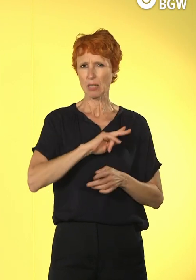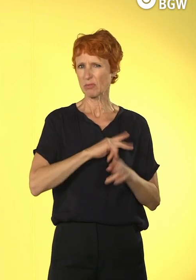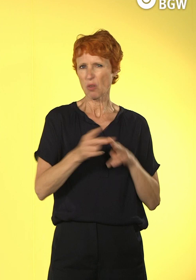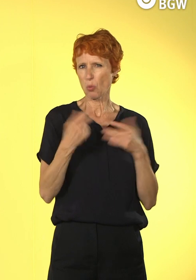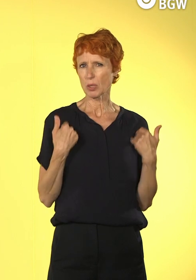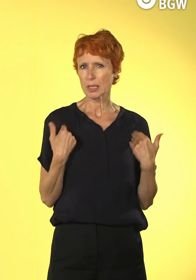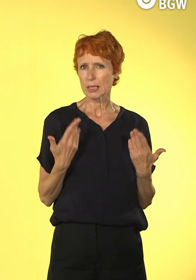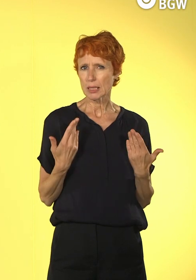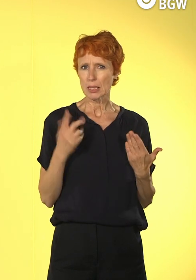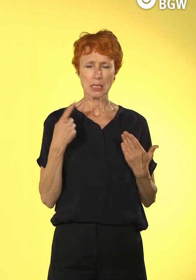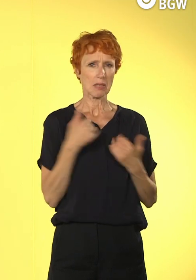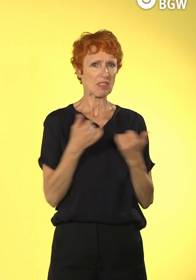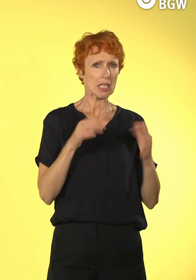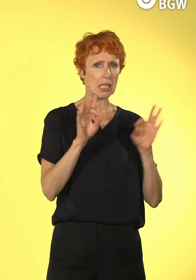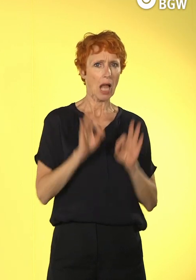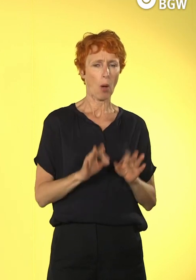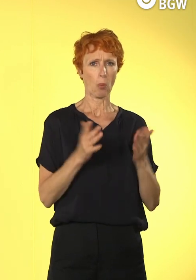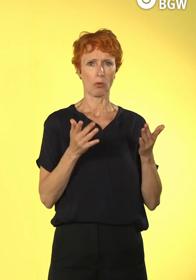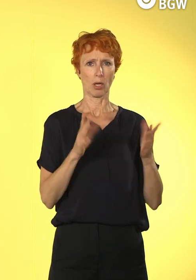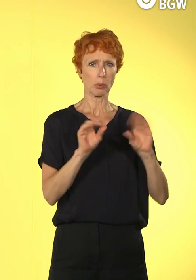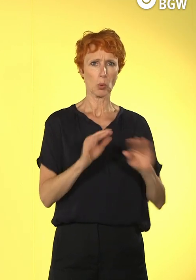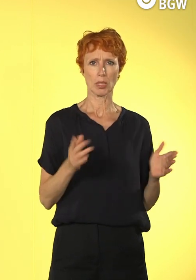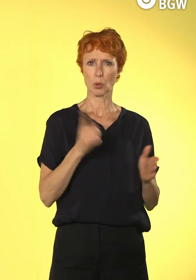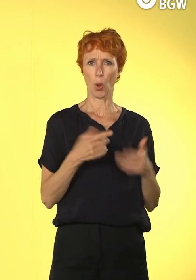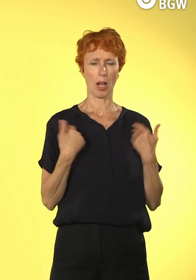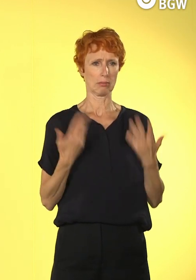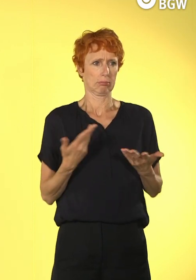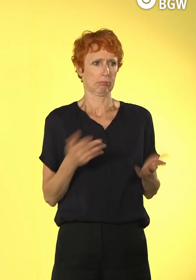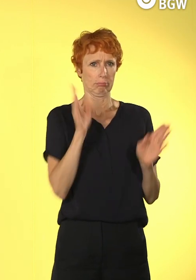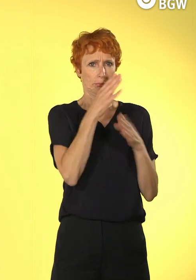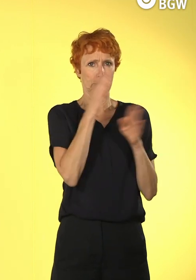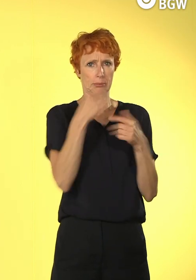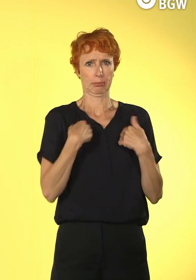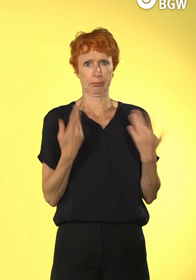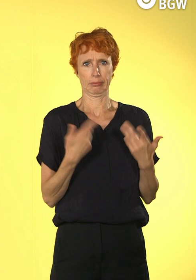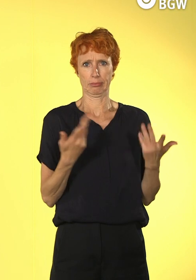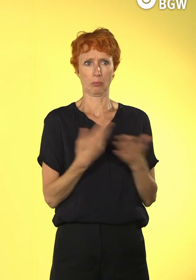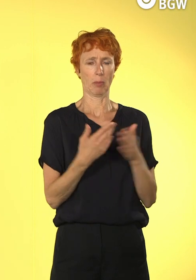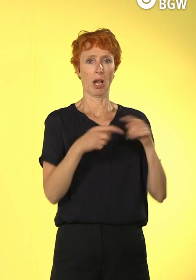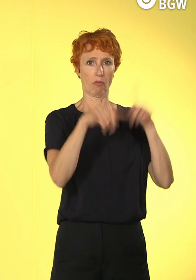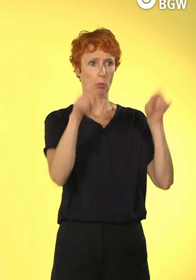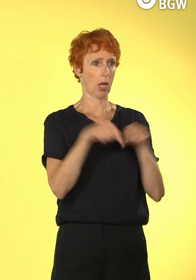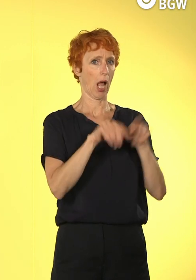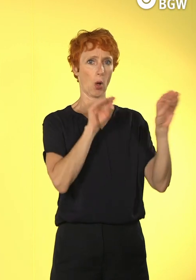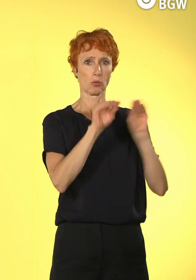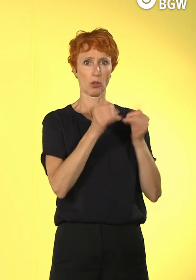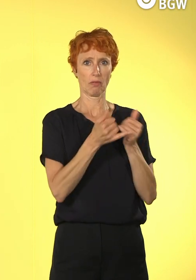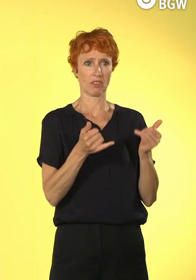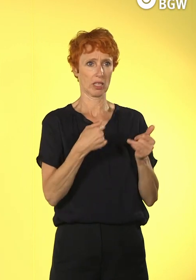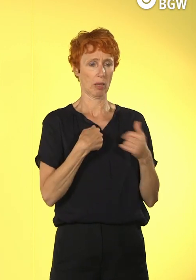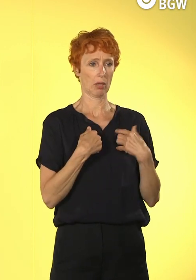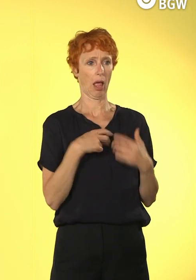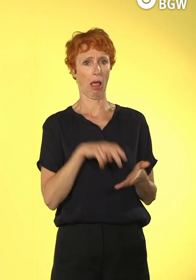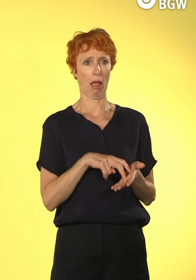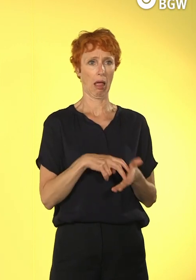anschaltet, wie man die Software bedient, wie man etwas ausfüllt in einem Dokument und, und, und. Ich habe da einfach Respekt vor. Mir